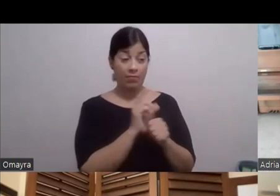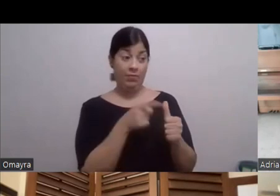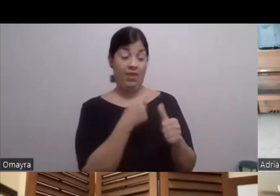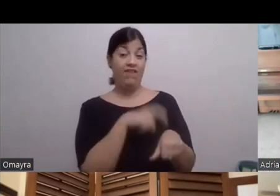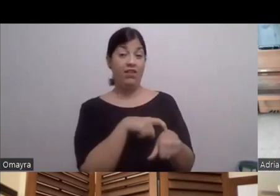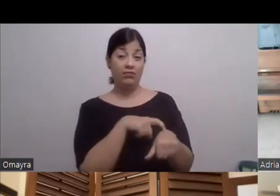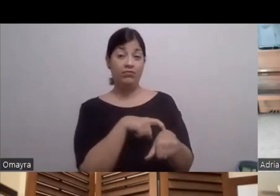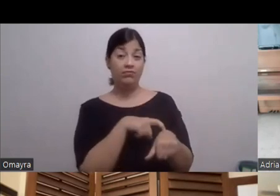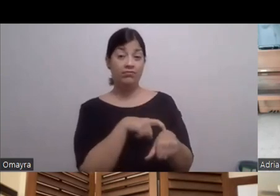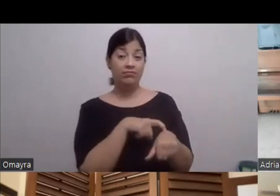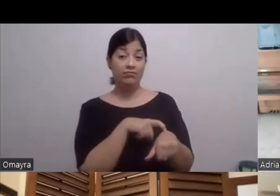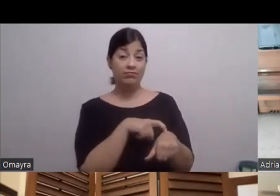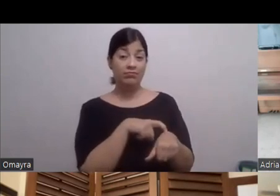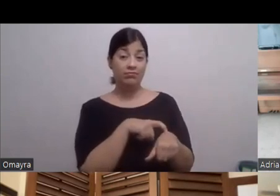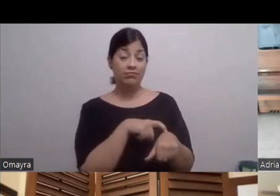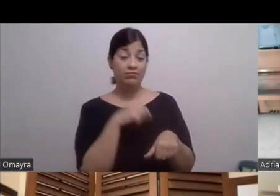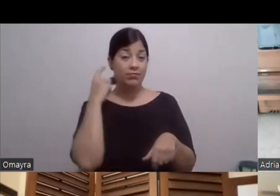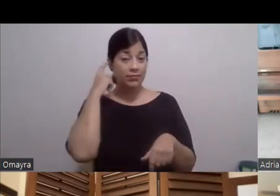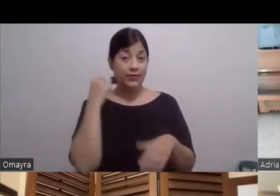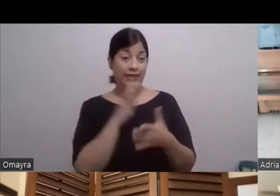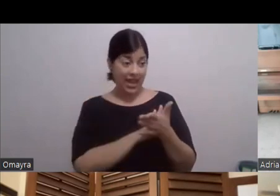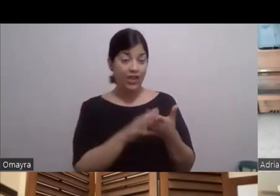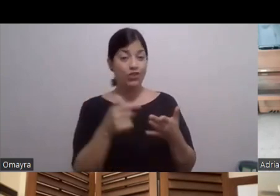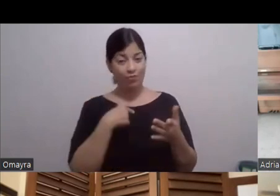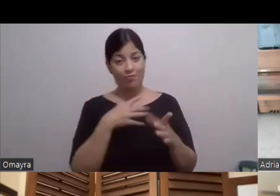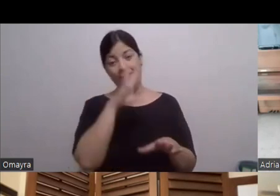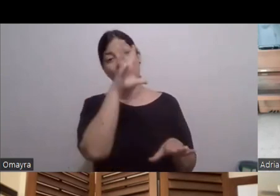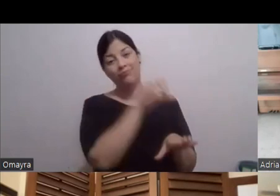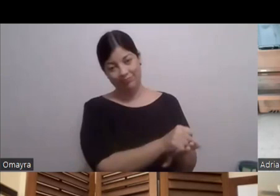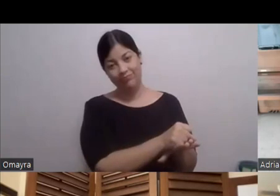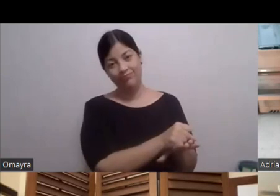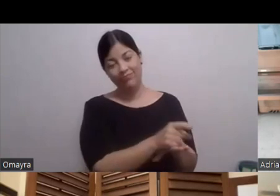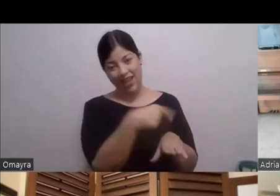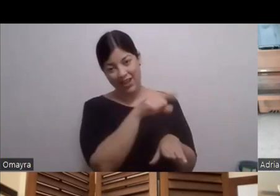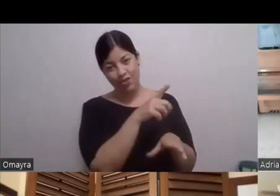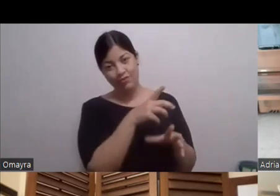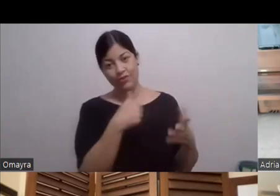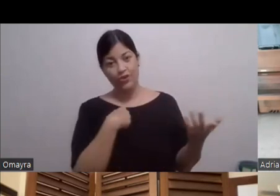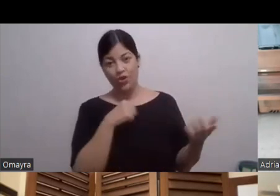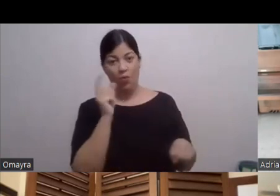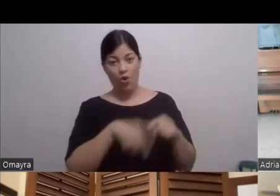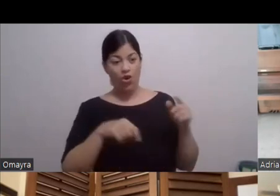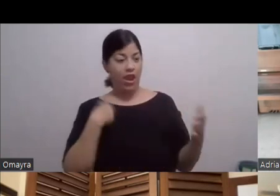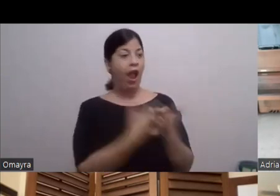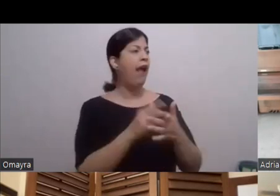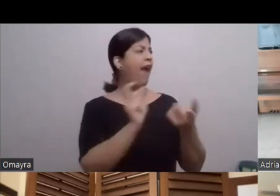Se resultó ser bien chévere Pero tú estás Pobla Obviamente a ellos Porque también tú no vas Llegar a cambiar De todo A ellos ¿Tú me entiendes?